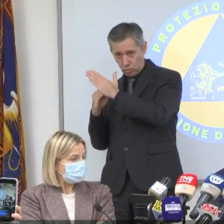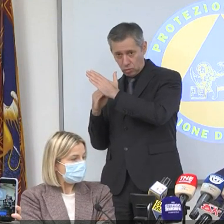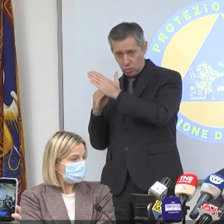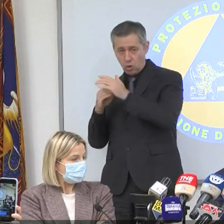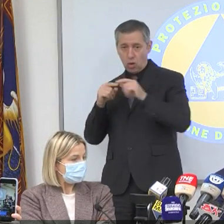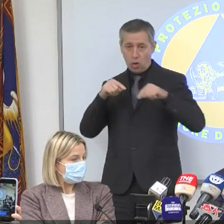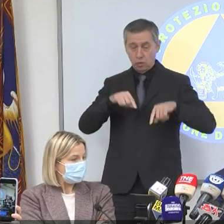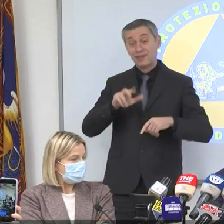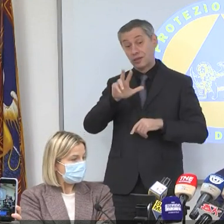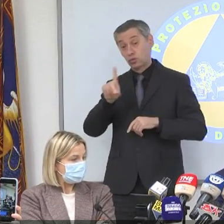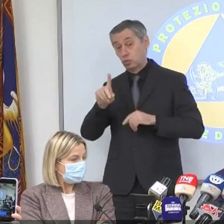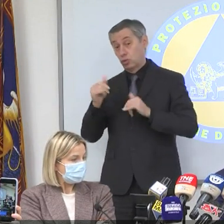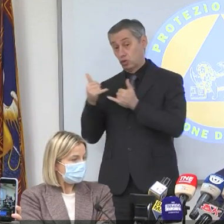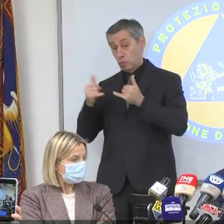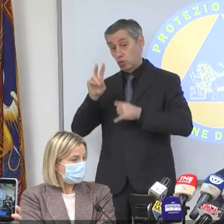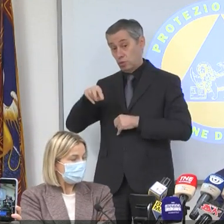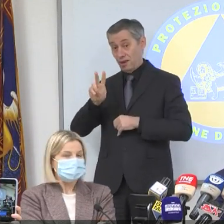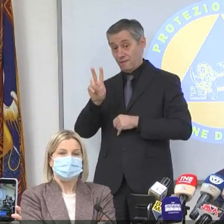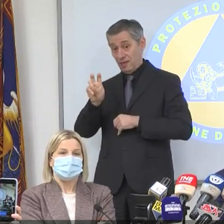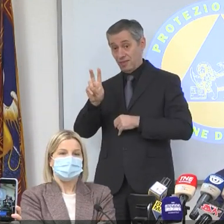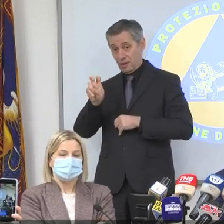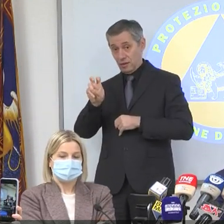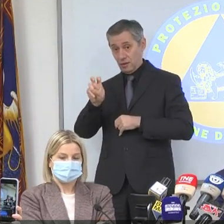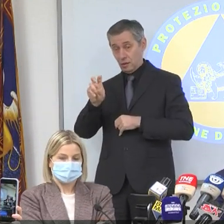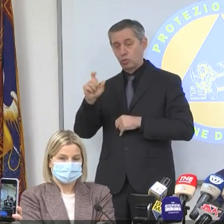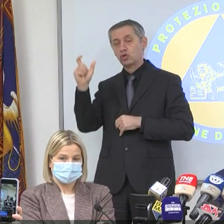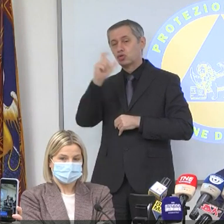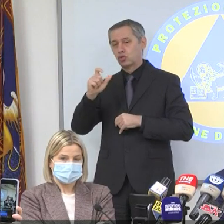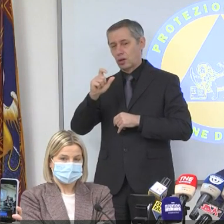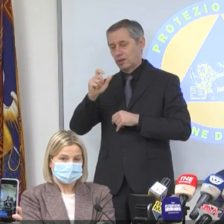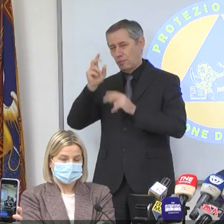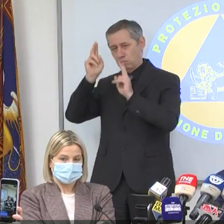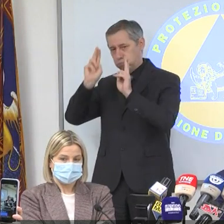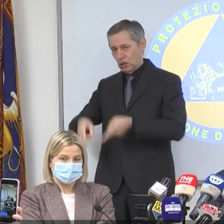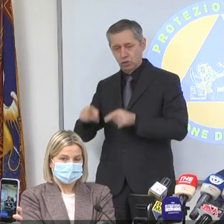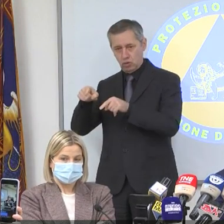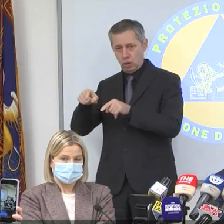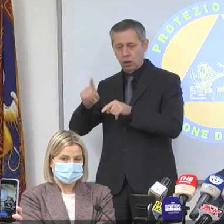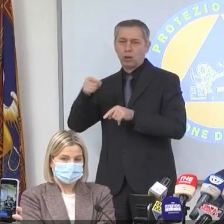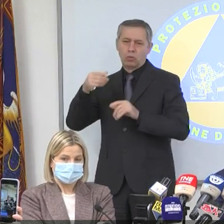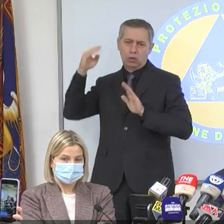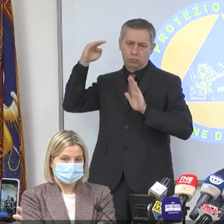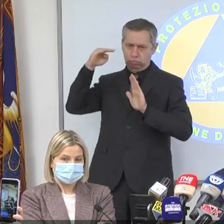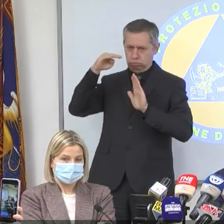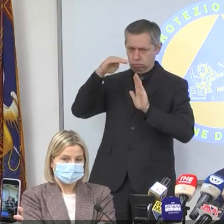Il 31 dicembre 2020 è stata la giornata più dura, poi abbiamo iniziato pian piano a carare.